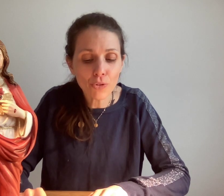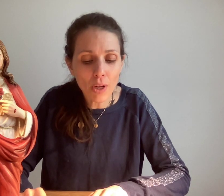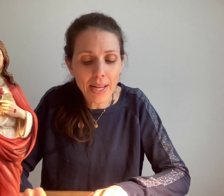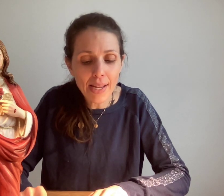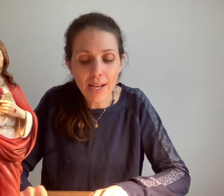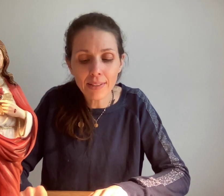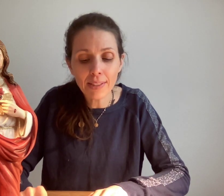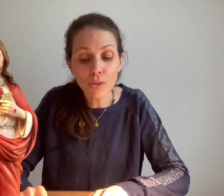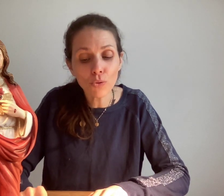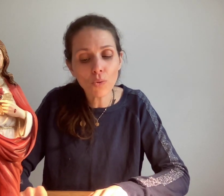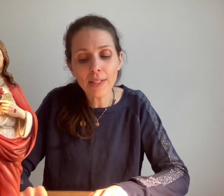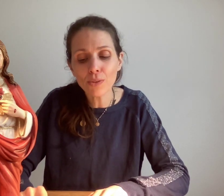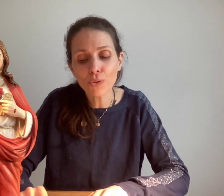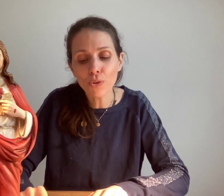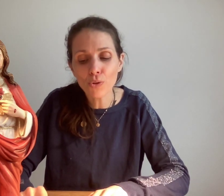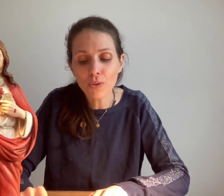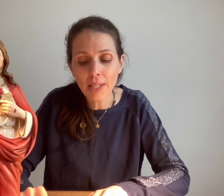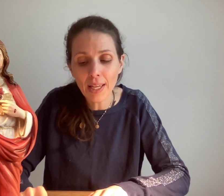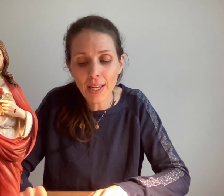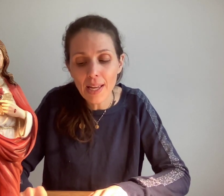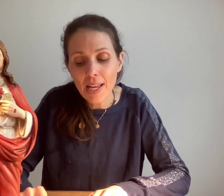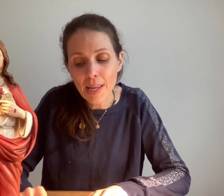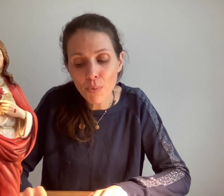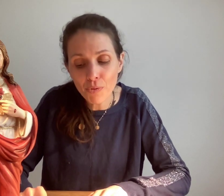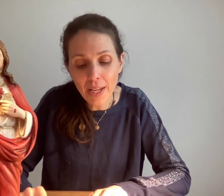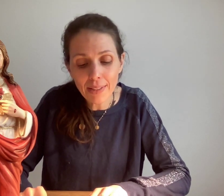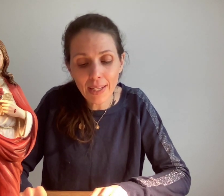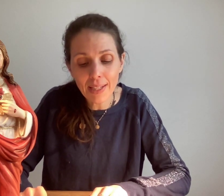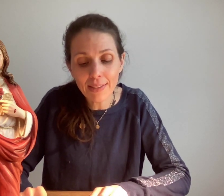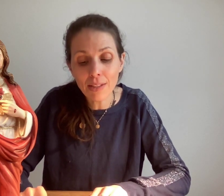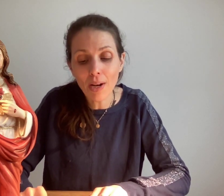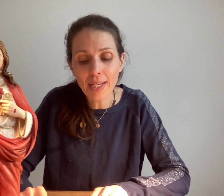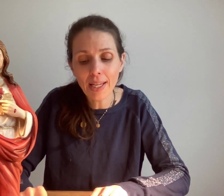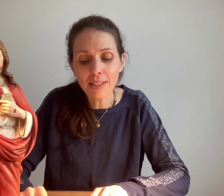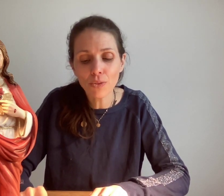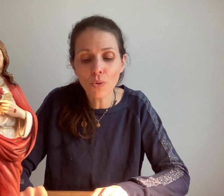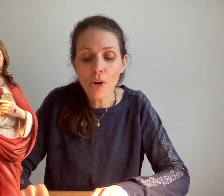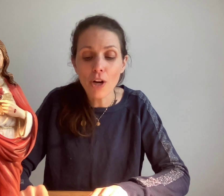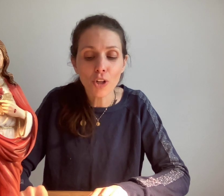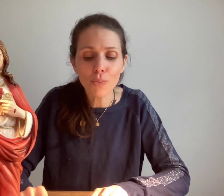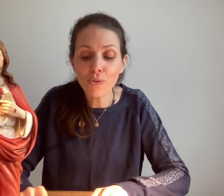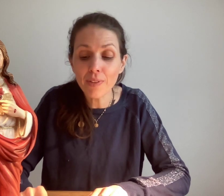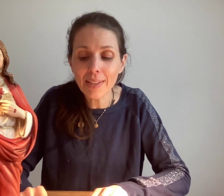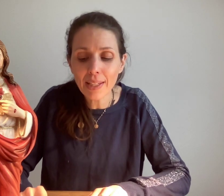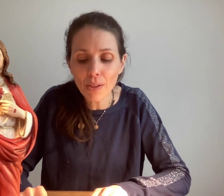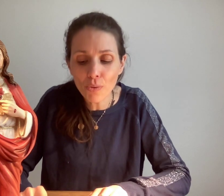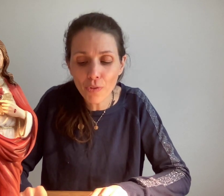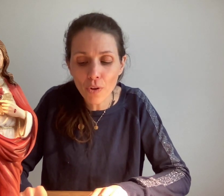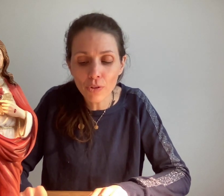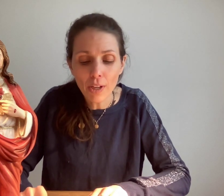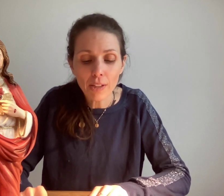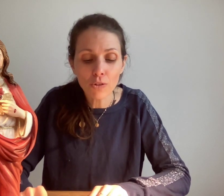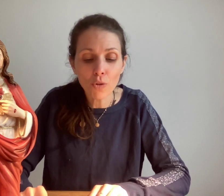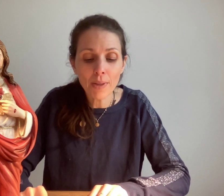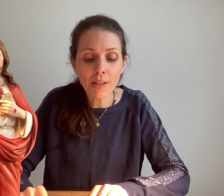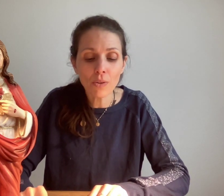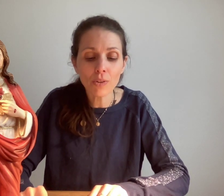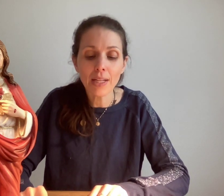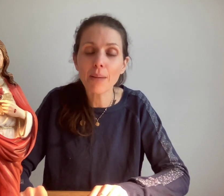soleil, ainsi que toutes les autres choses créées. Et mon fiat est resté dans la création comme une vie triomphante, dominante et